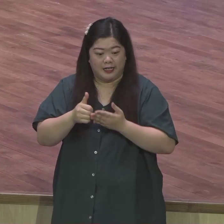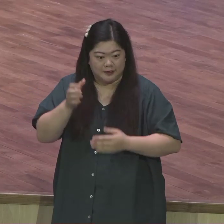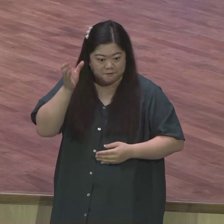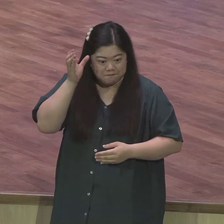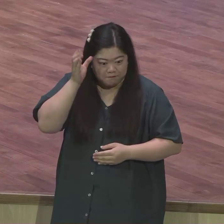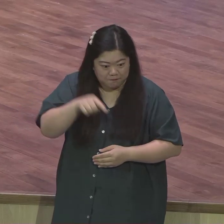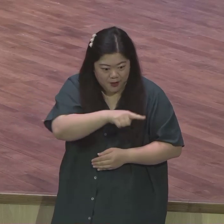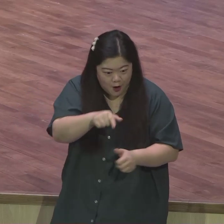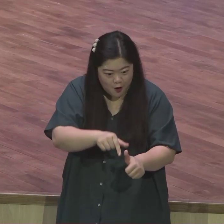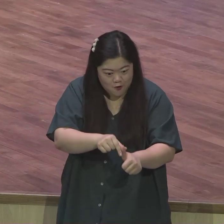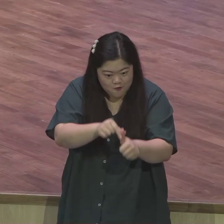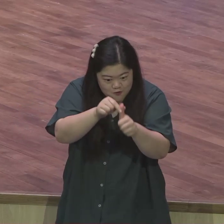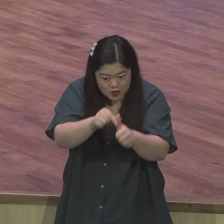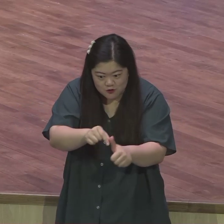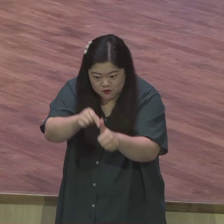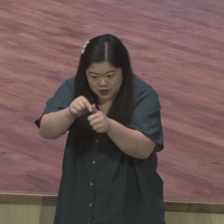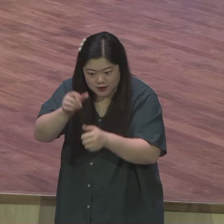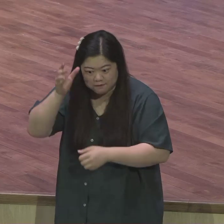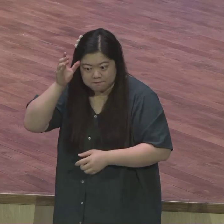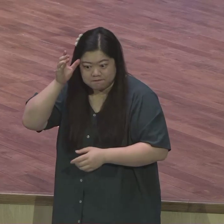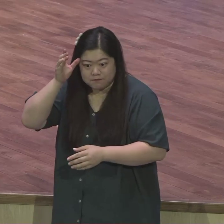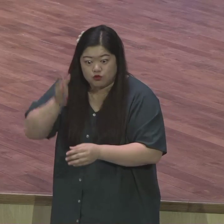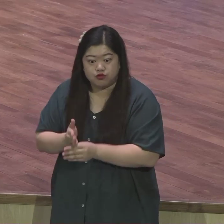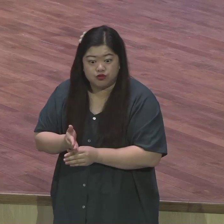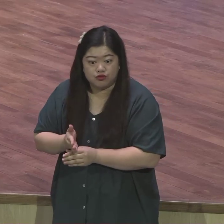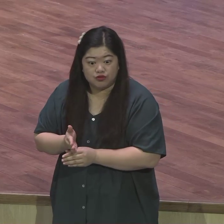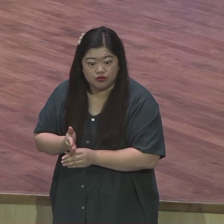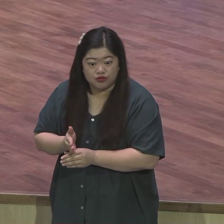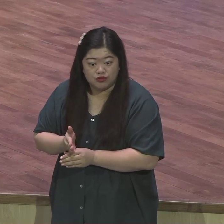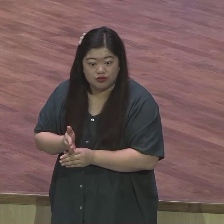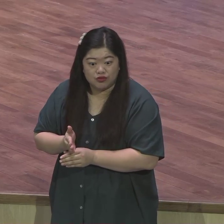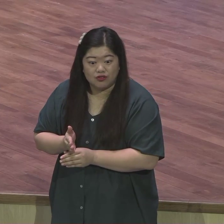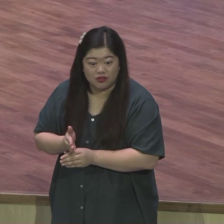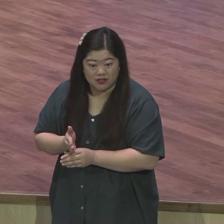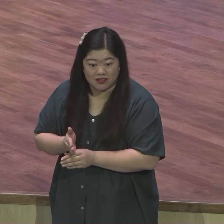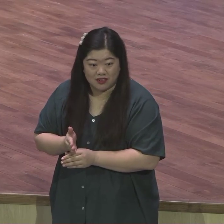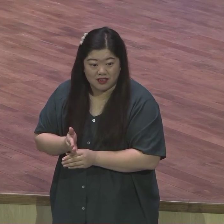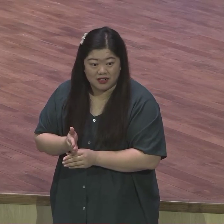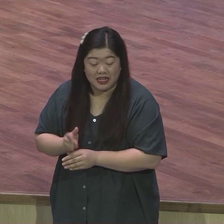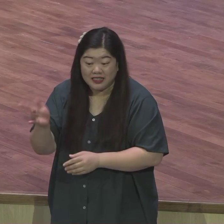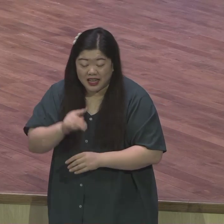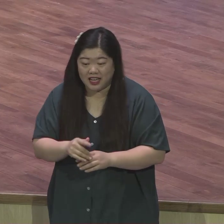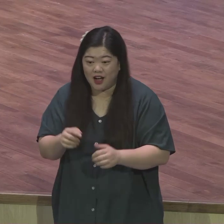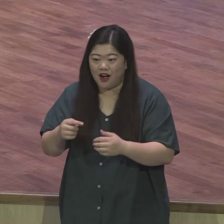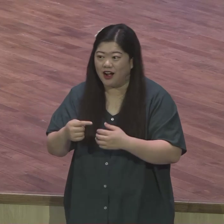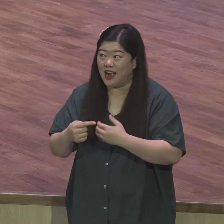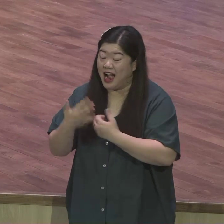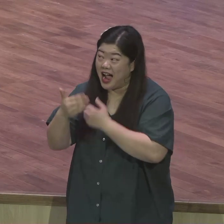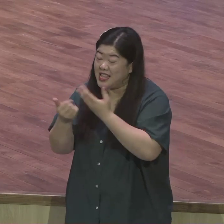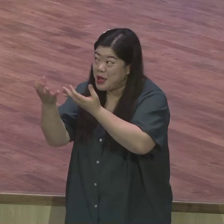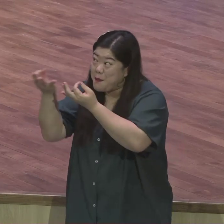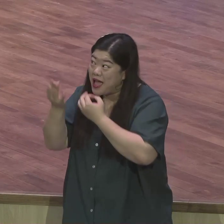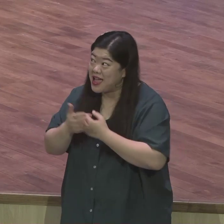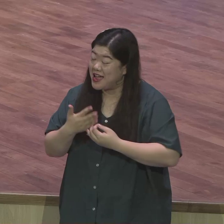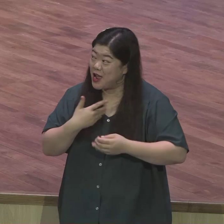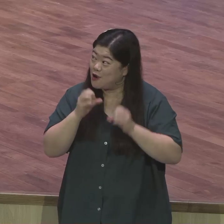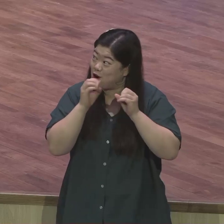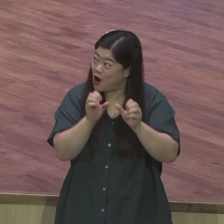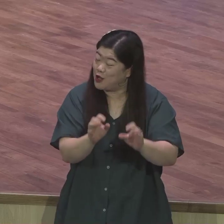영혼 사랑 열정 이 가짐은요 그거 진심으로 가짐을 살면요 하나님이 그 개인뿐만 아니라